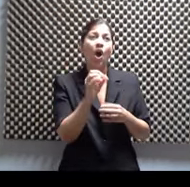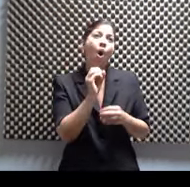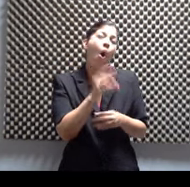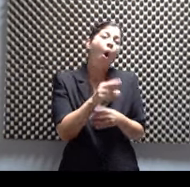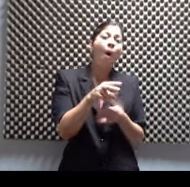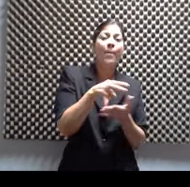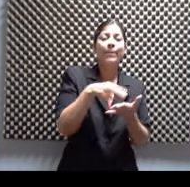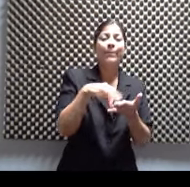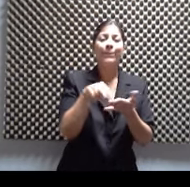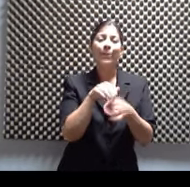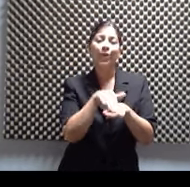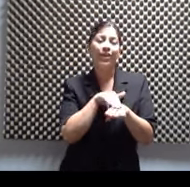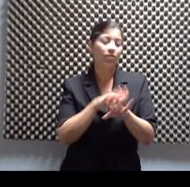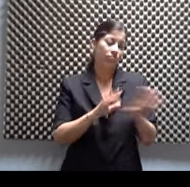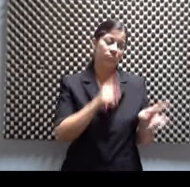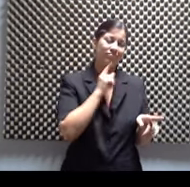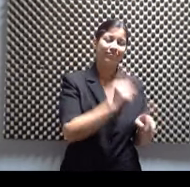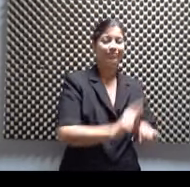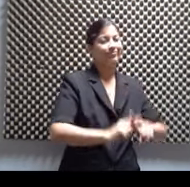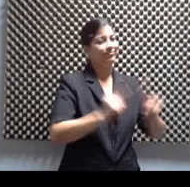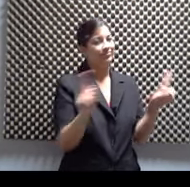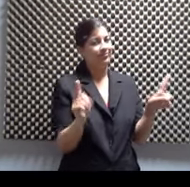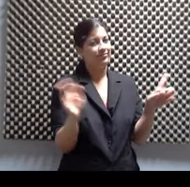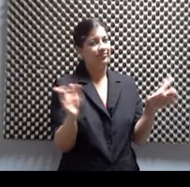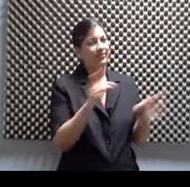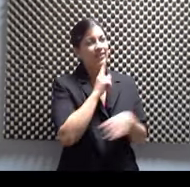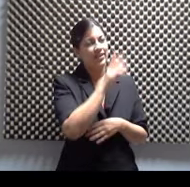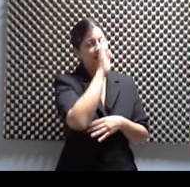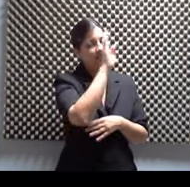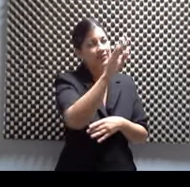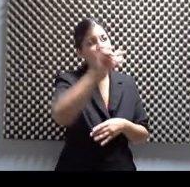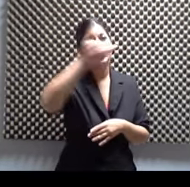que aquí hay otra cosa. Esto va más en la línea del jazz y del feeling.